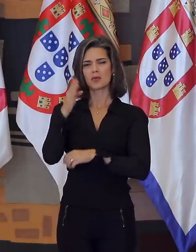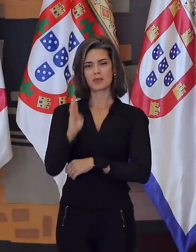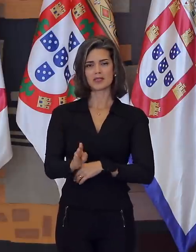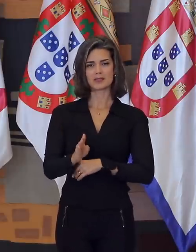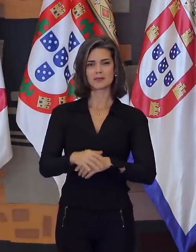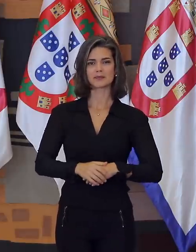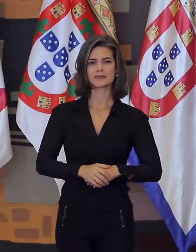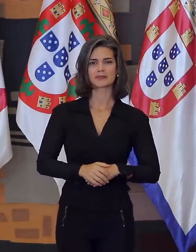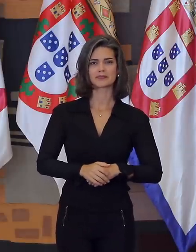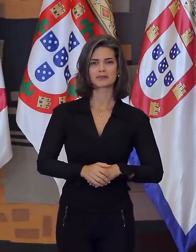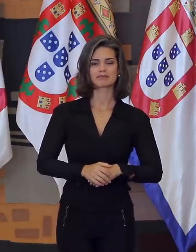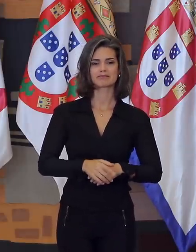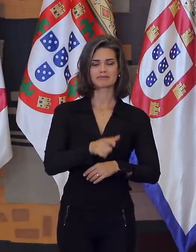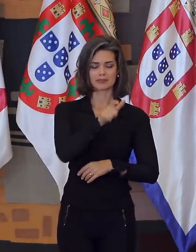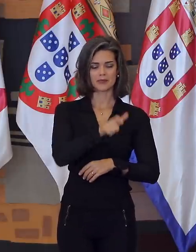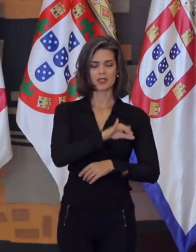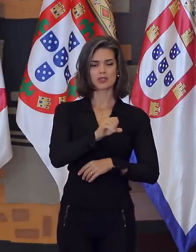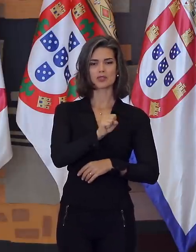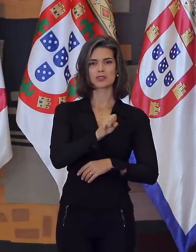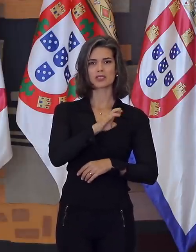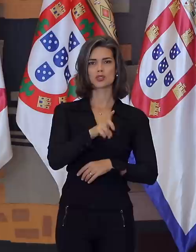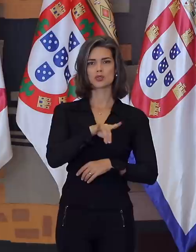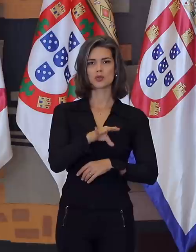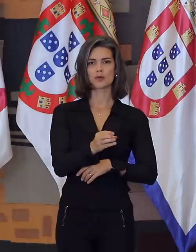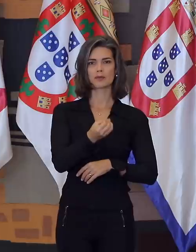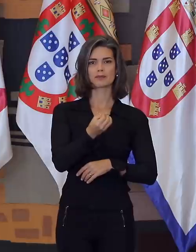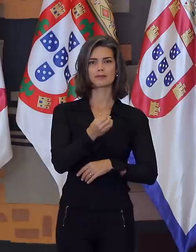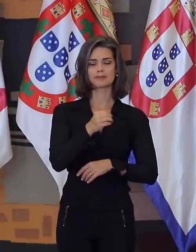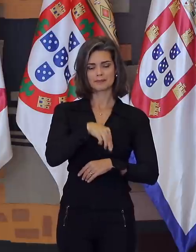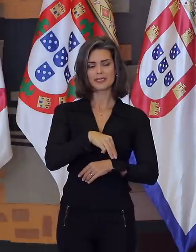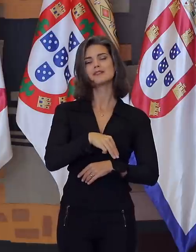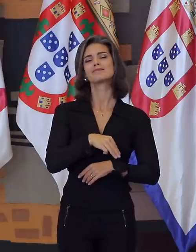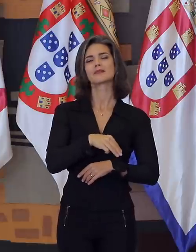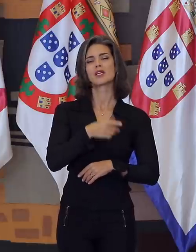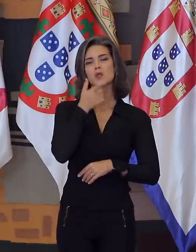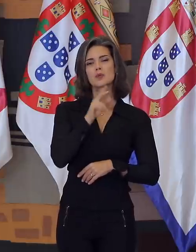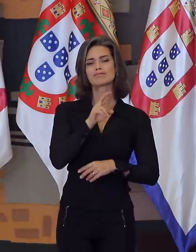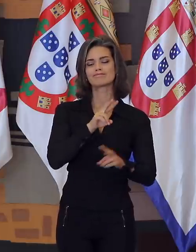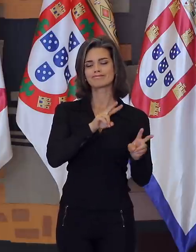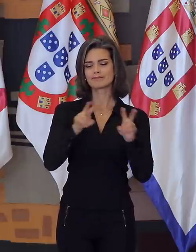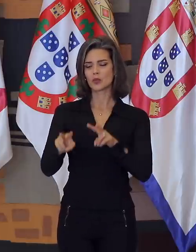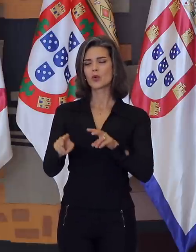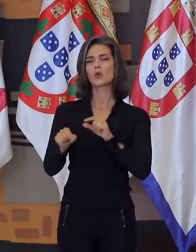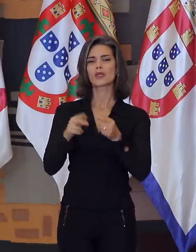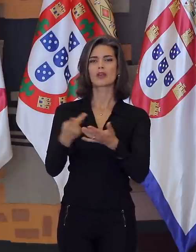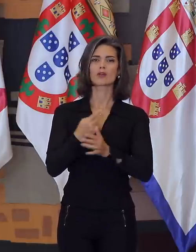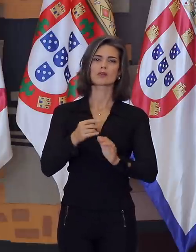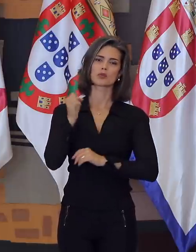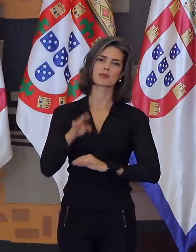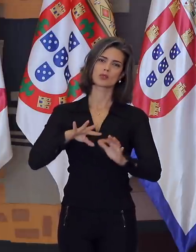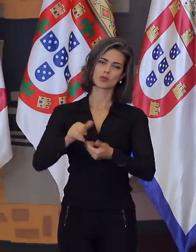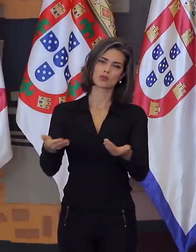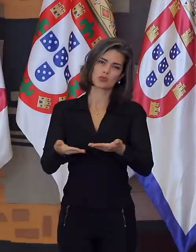Abreviada a vida do embaixador José Jobim, infelizmente não permitiu que ele acompanhasse os acontecimentos do Brasil e do mundo em nossos